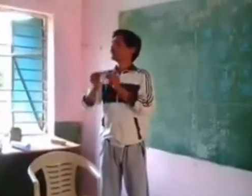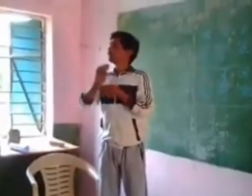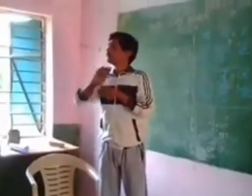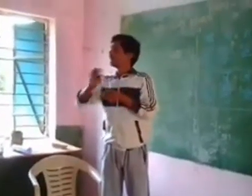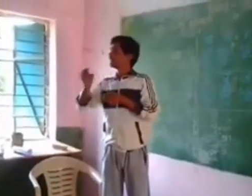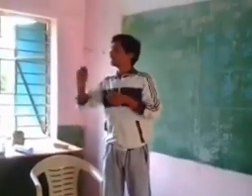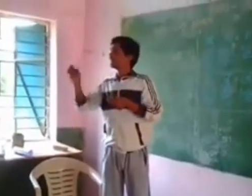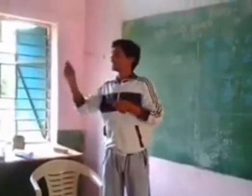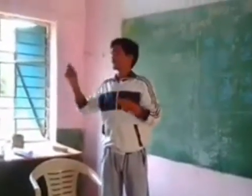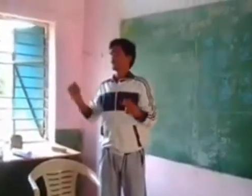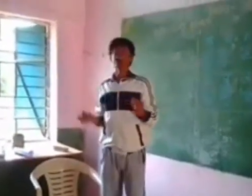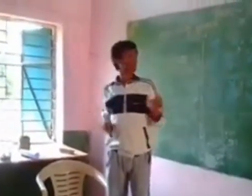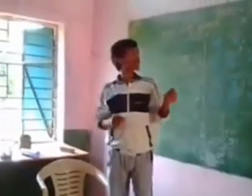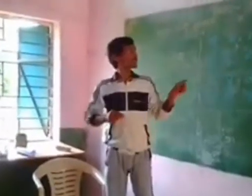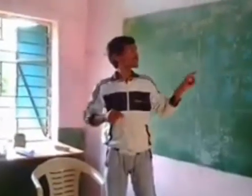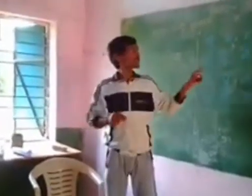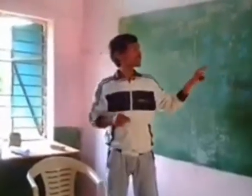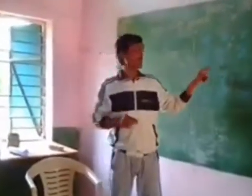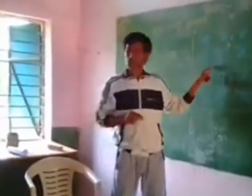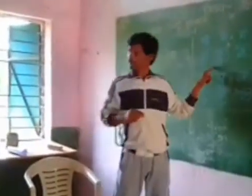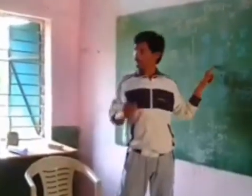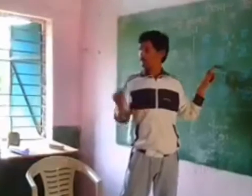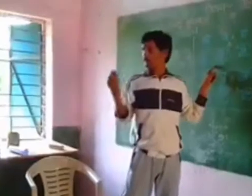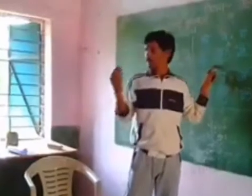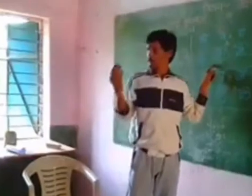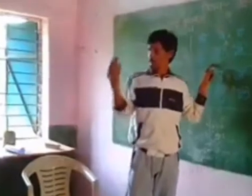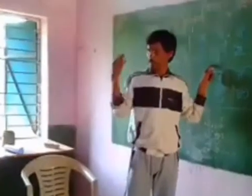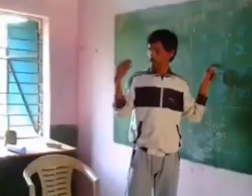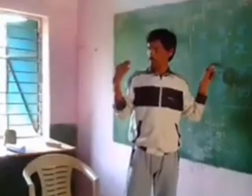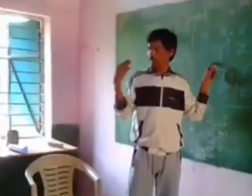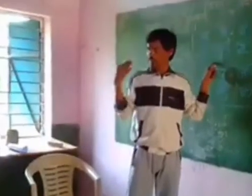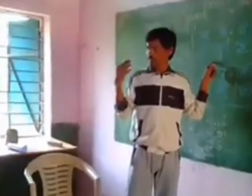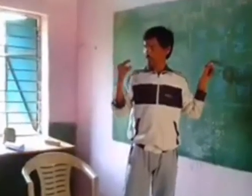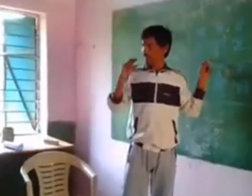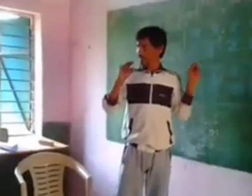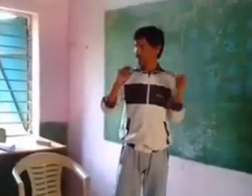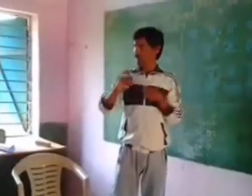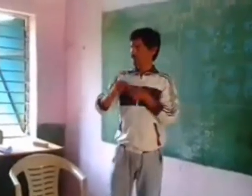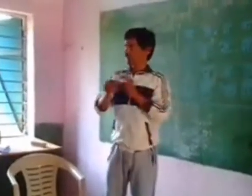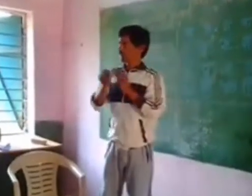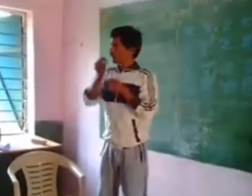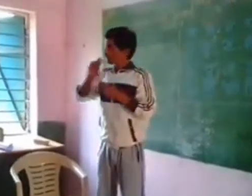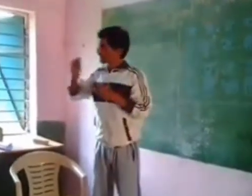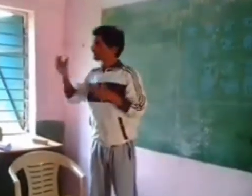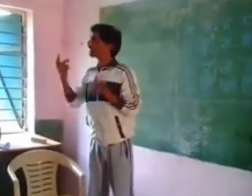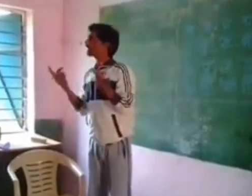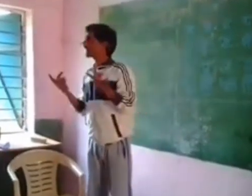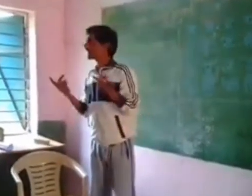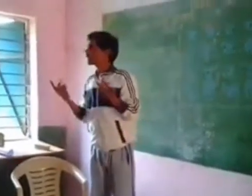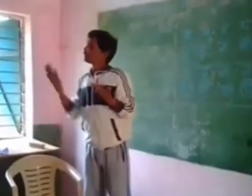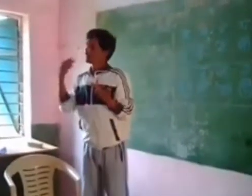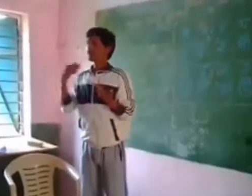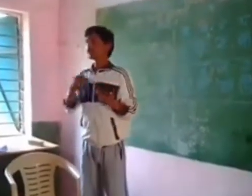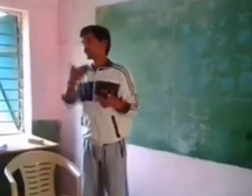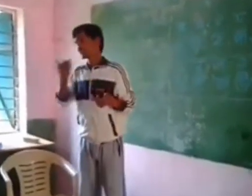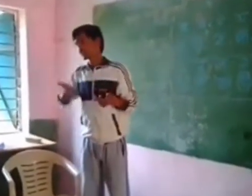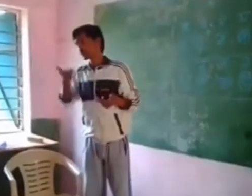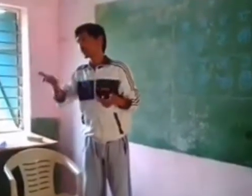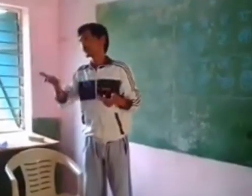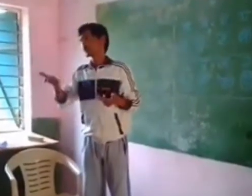ब्यांजन पहले बताये था ना? ब्यांजन क्या है? पहले में बता चुका हूं